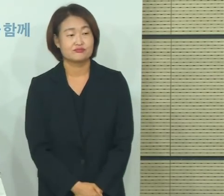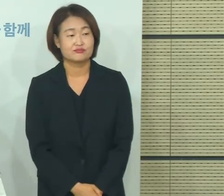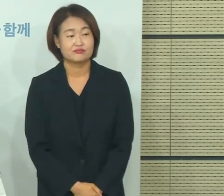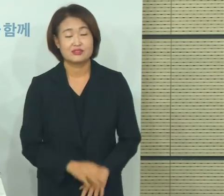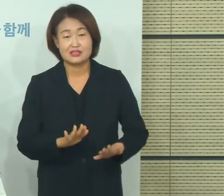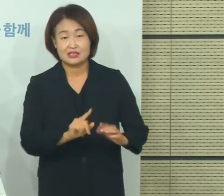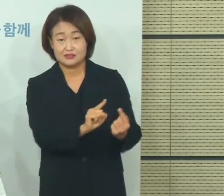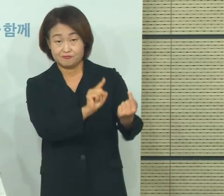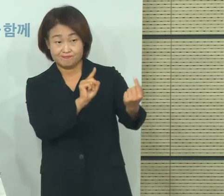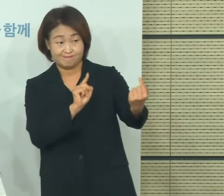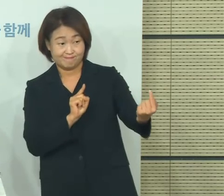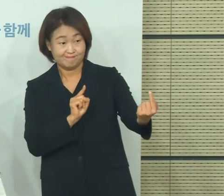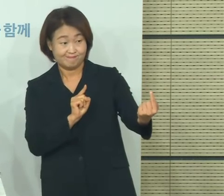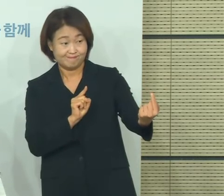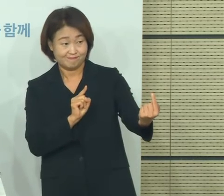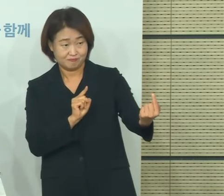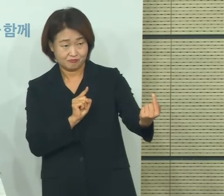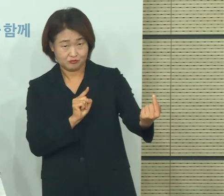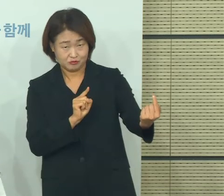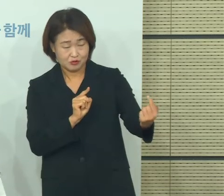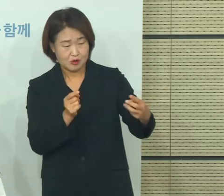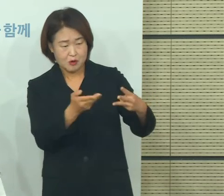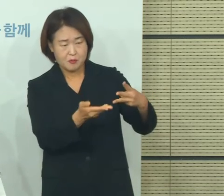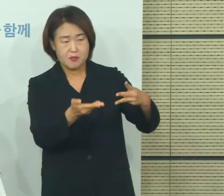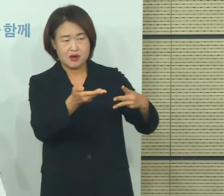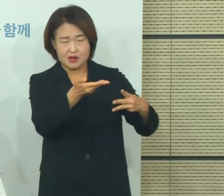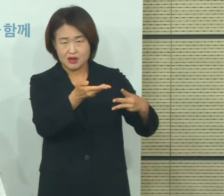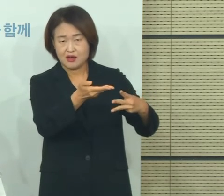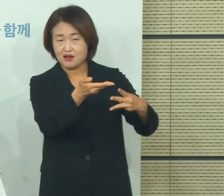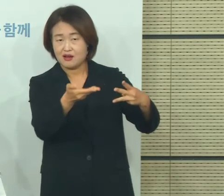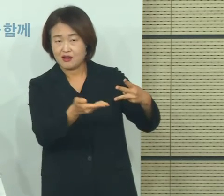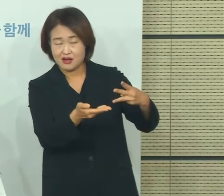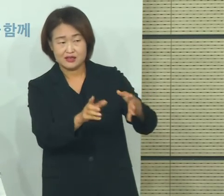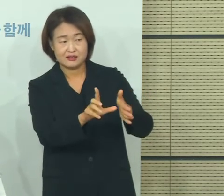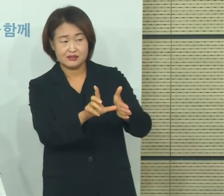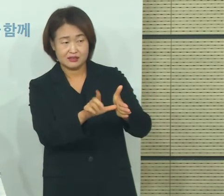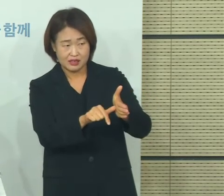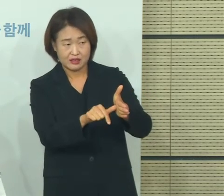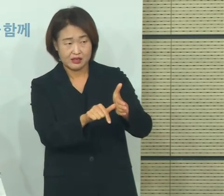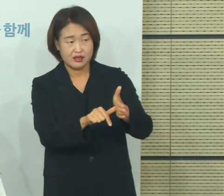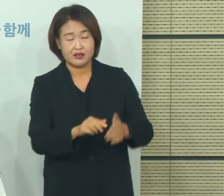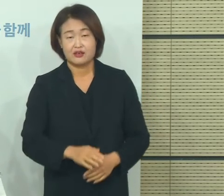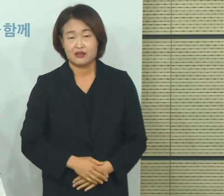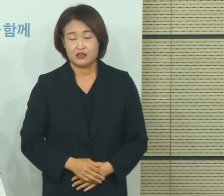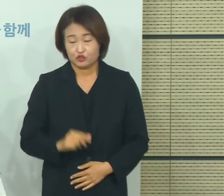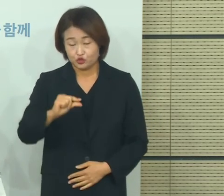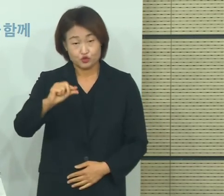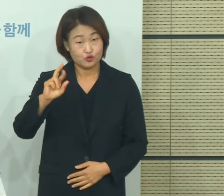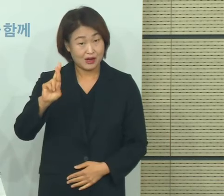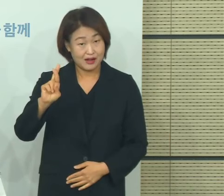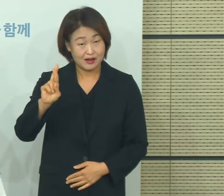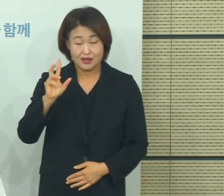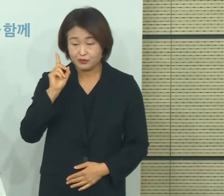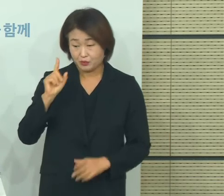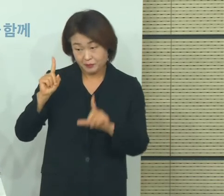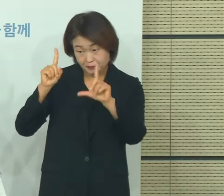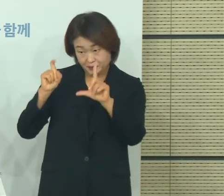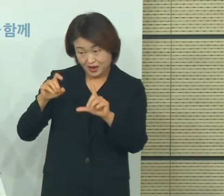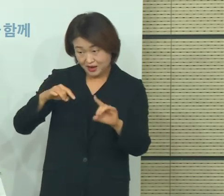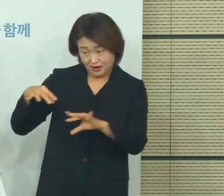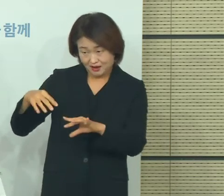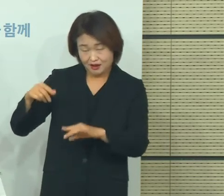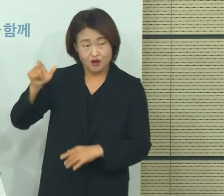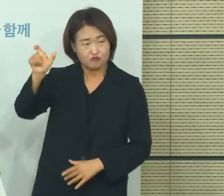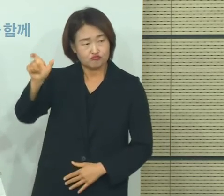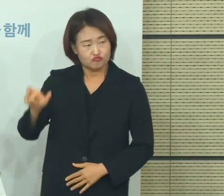사회적 거리 두기 단계 조정 시에 전자 출입명부 의무화 조건을 강화한다고 들었다고 기자님